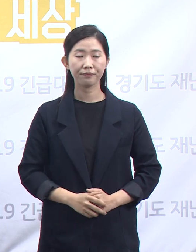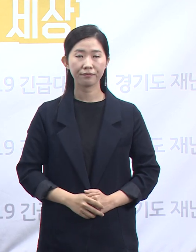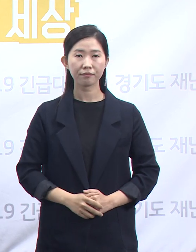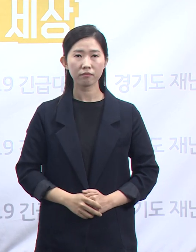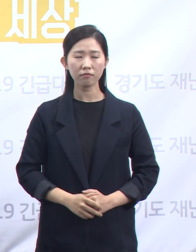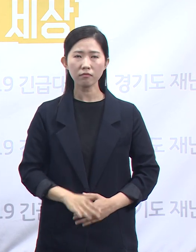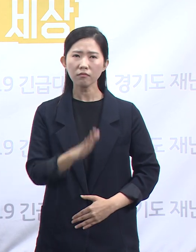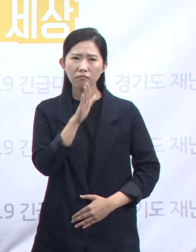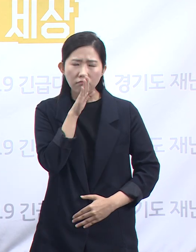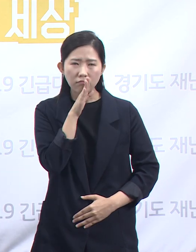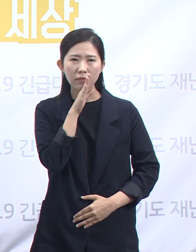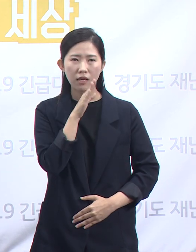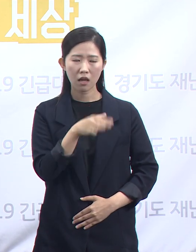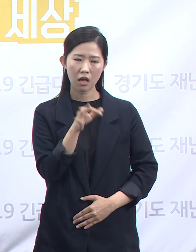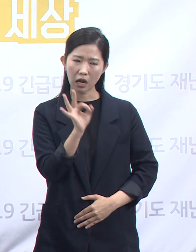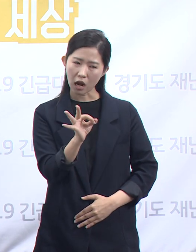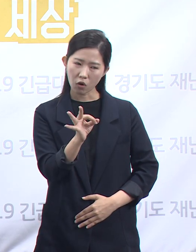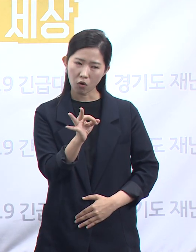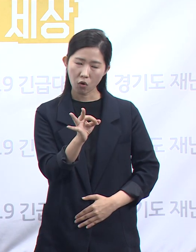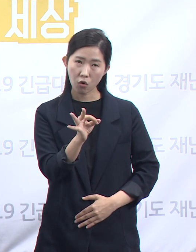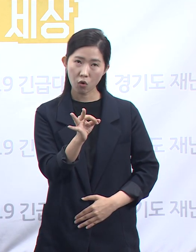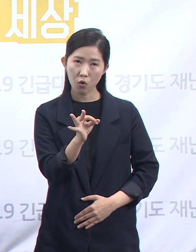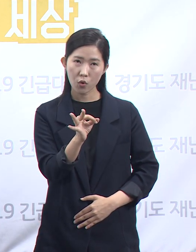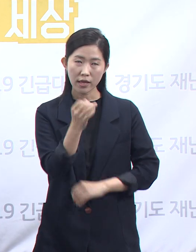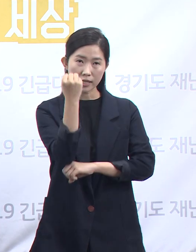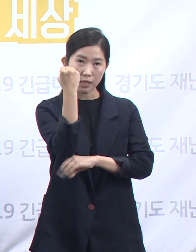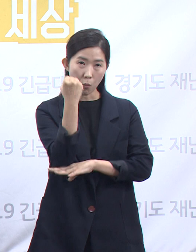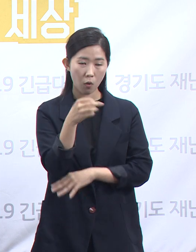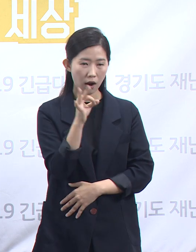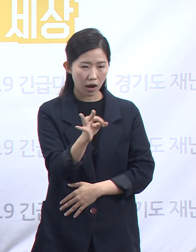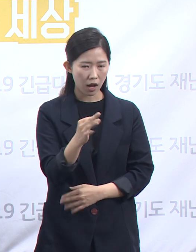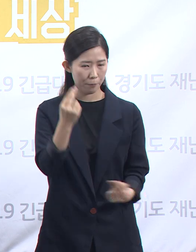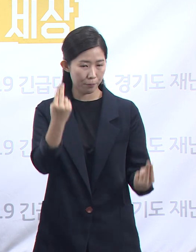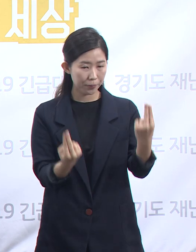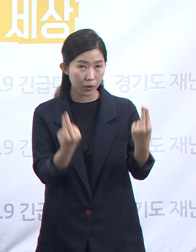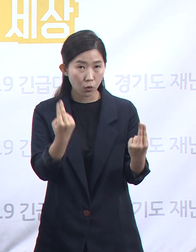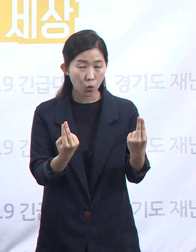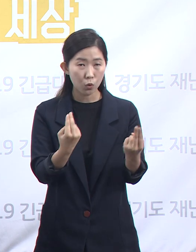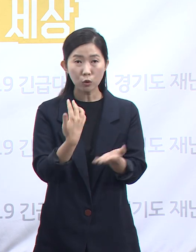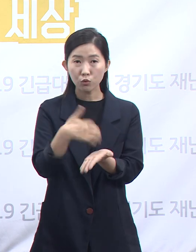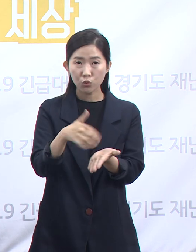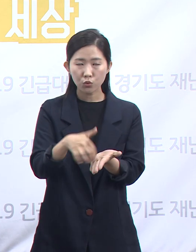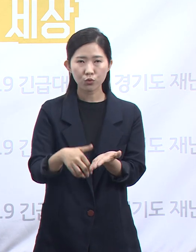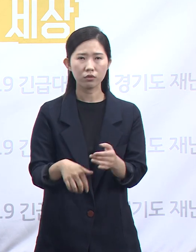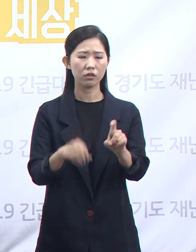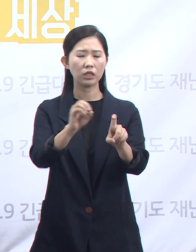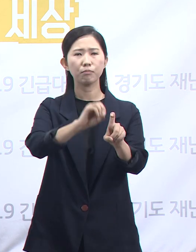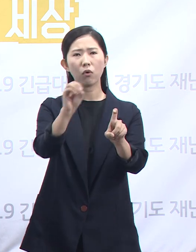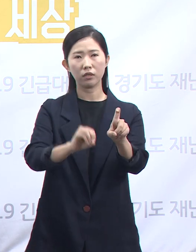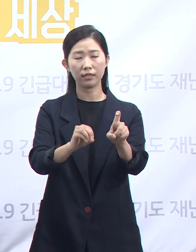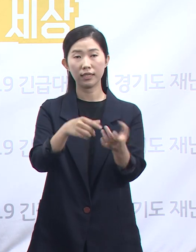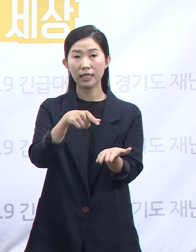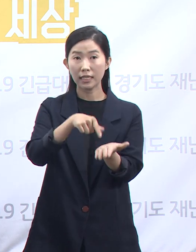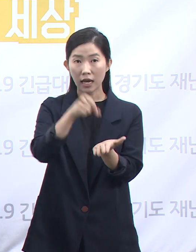실제로 가격 단가 비교가 가능한 제품은 10%에 지나지 않는